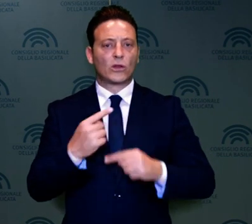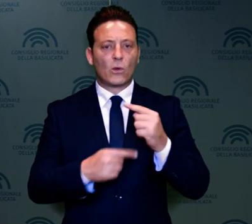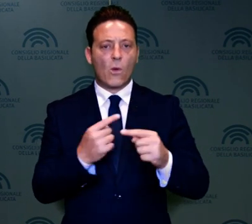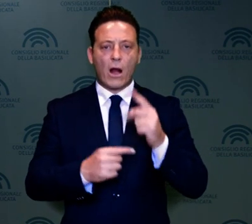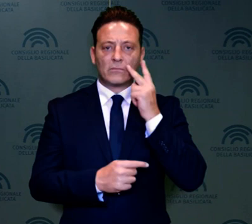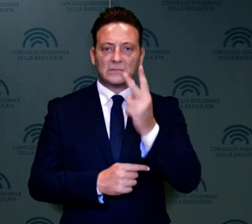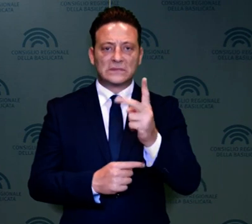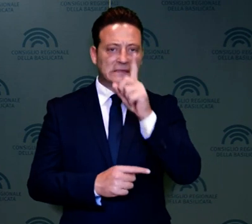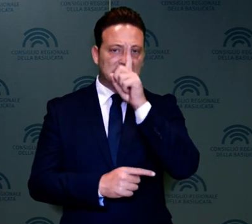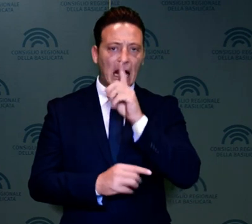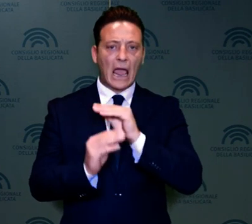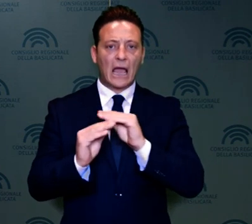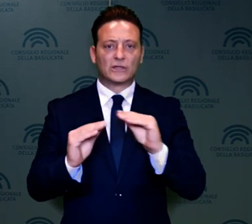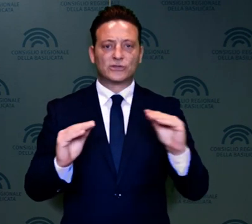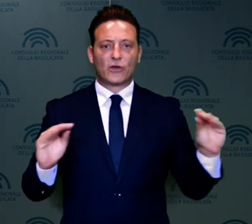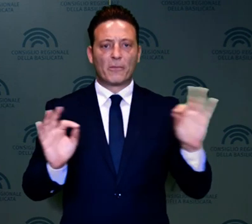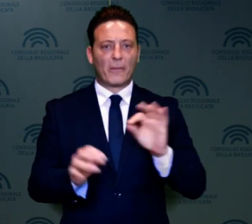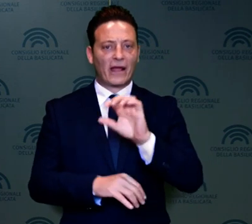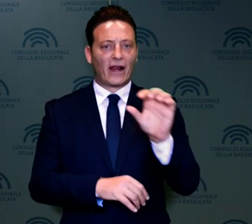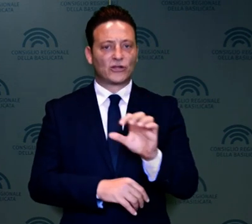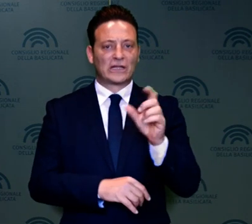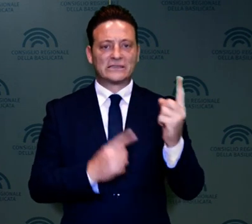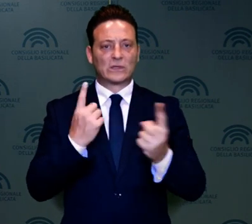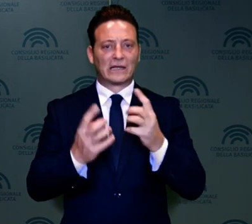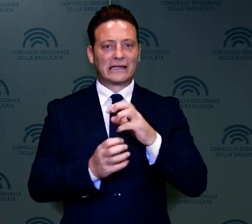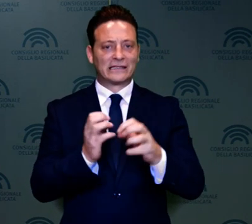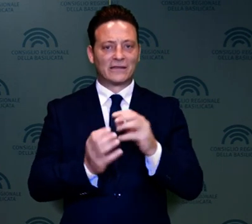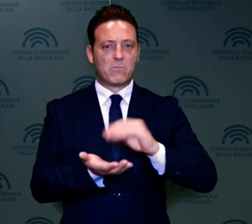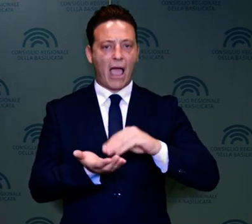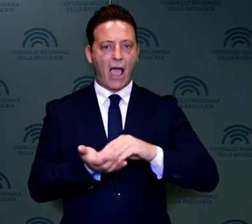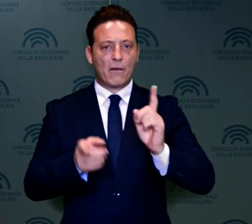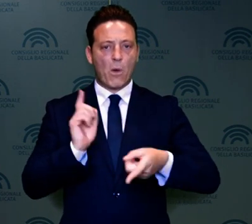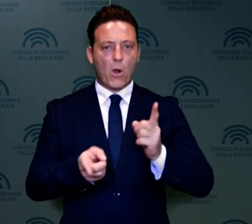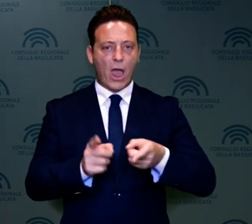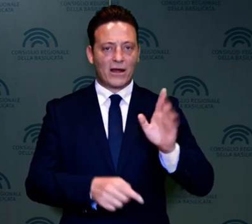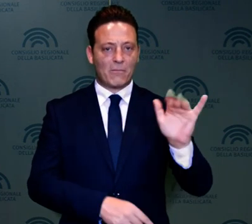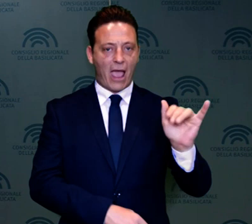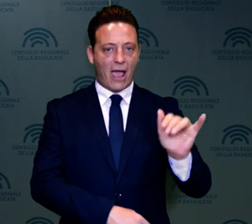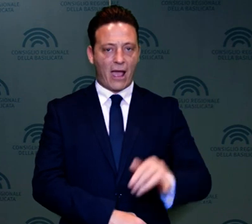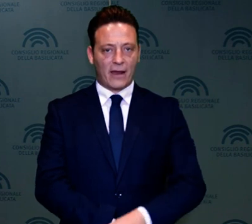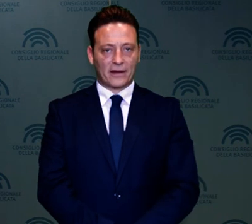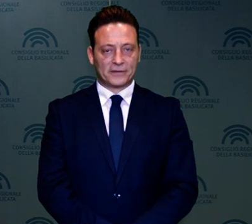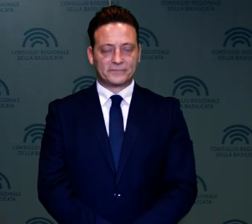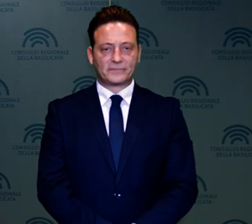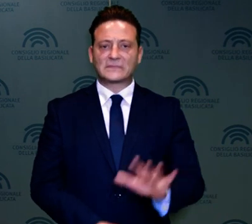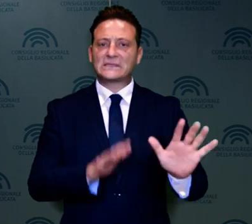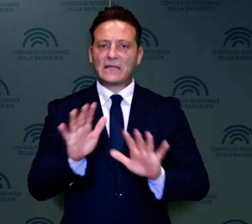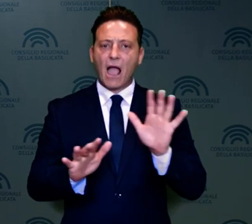assistere al silenzio assordante della Regione sulla crisi della Banca Popolare di Bari, mentre sembra che stiano per